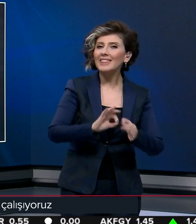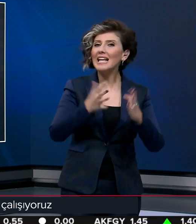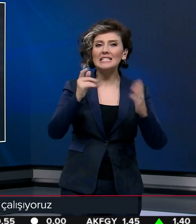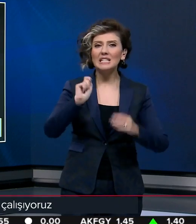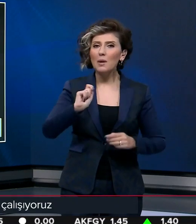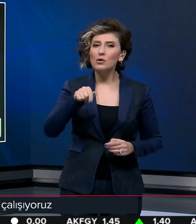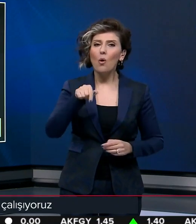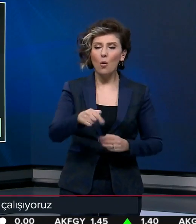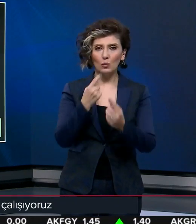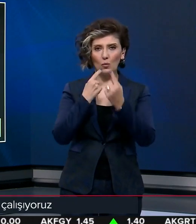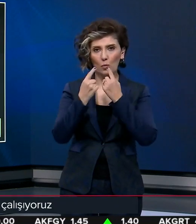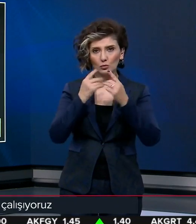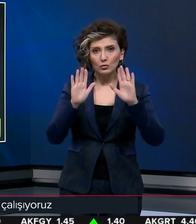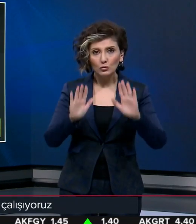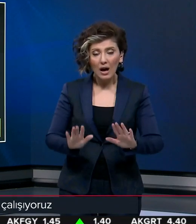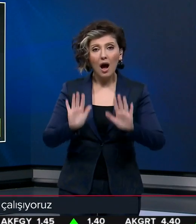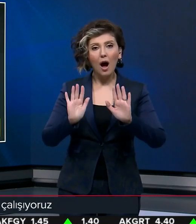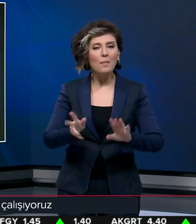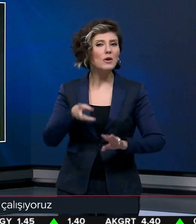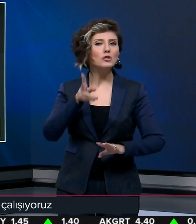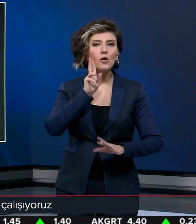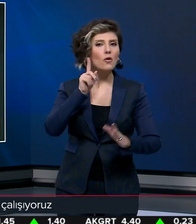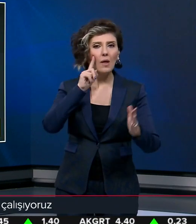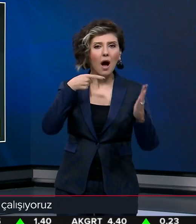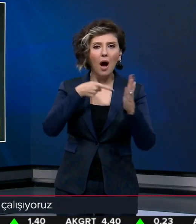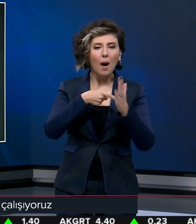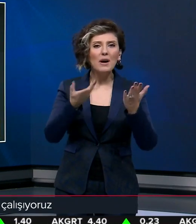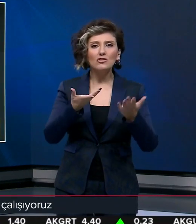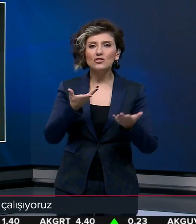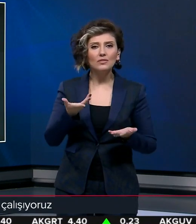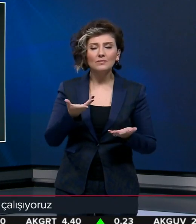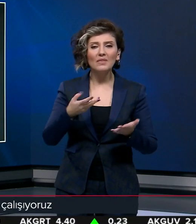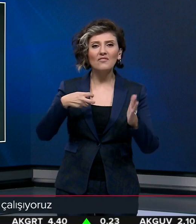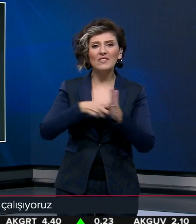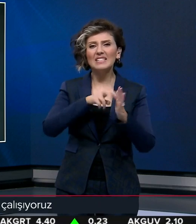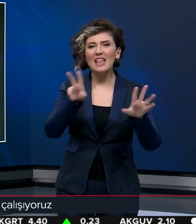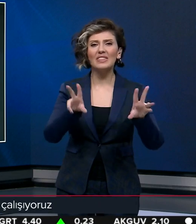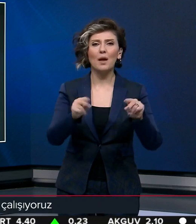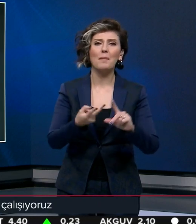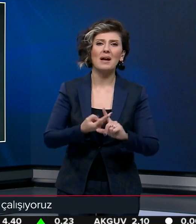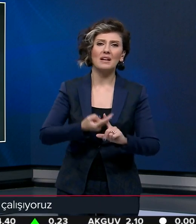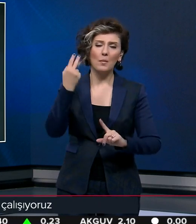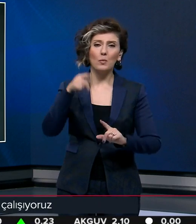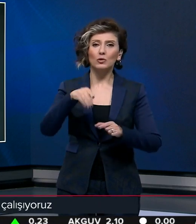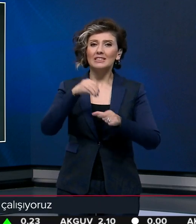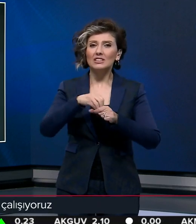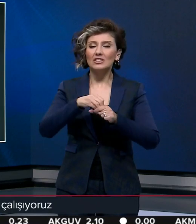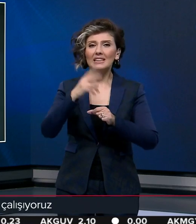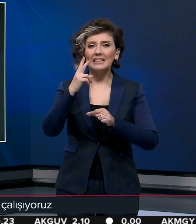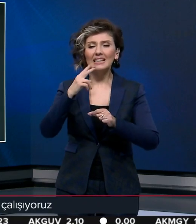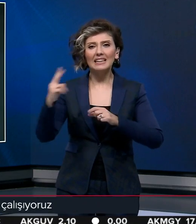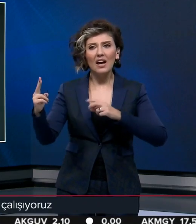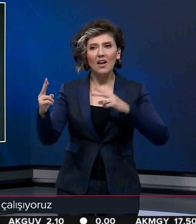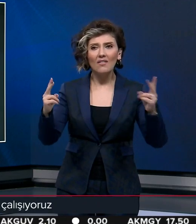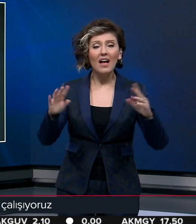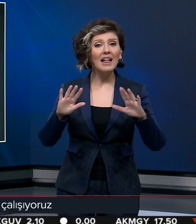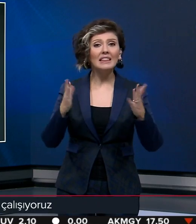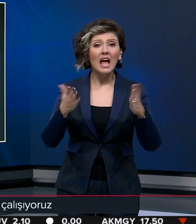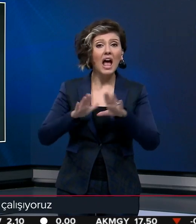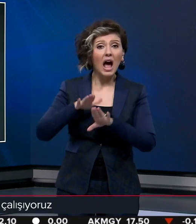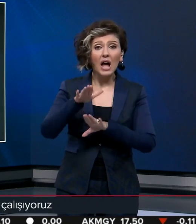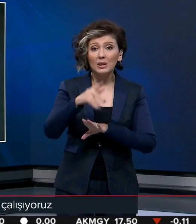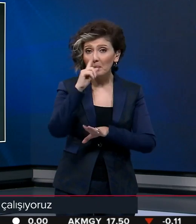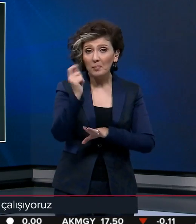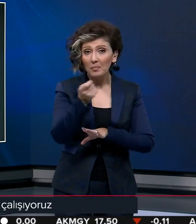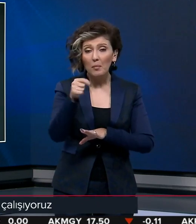yapacağız, onu da konuştuk. Ama nihayet amacımız, hedefimiz vizelerin tamamen kalkması. Bunun için de iki tarafta angadımlar atacağız.